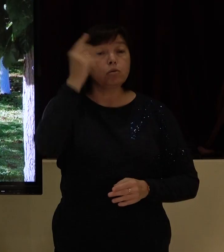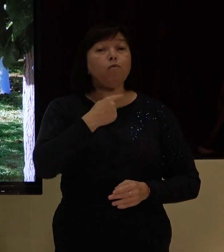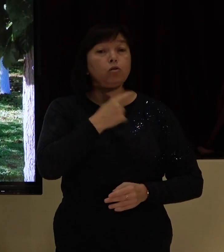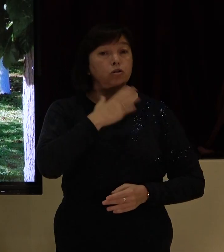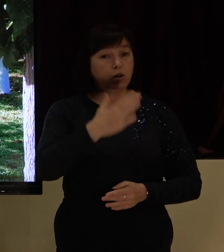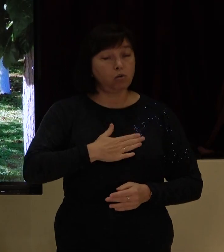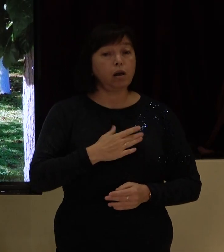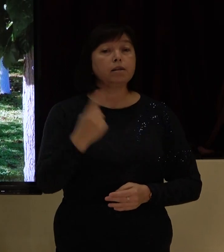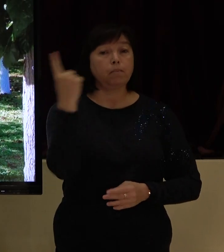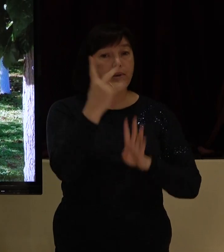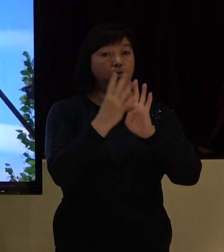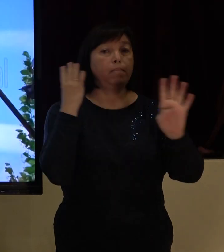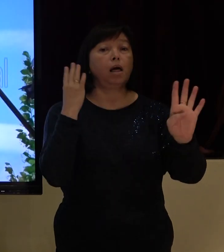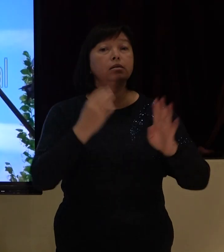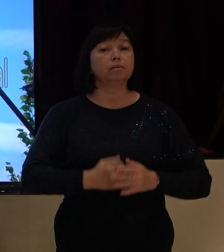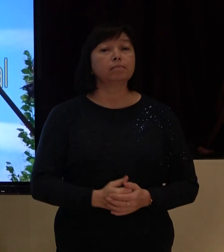noastre în prim plan.